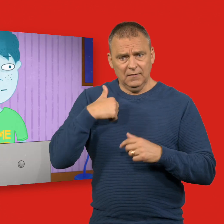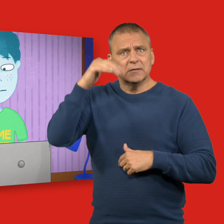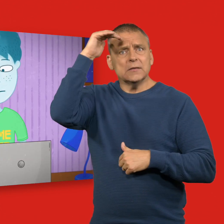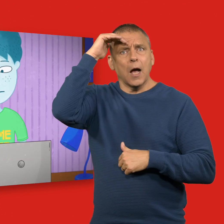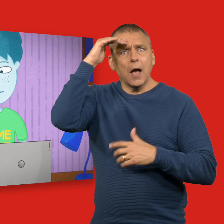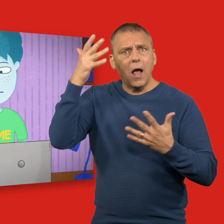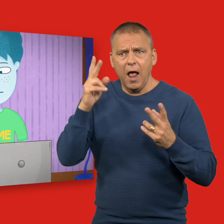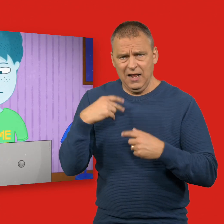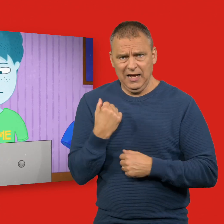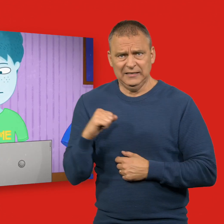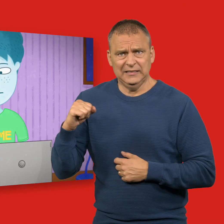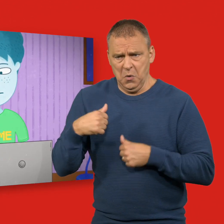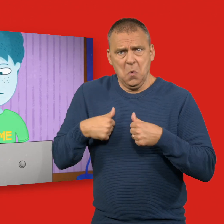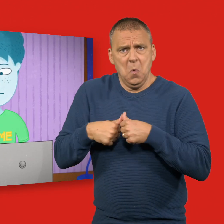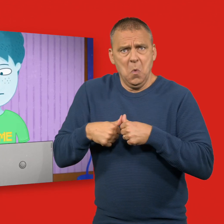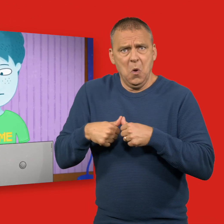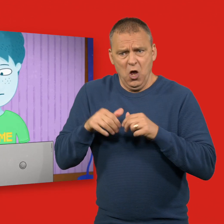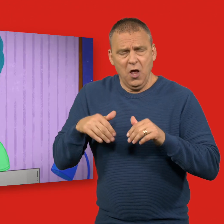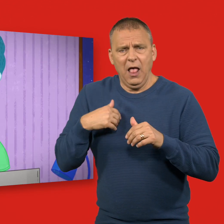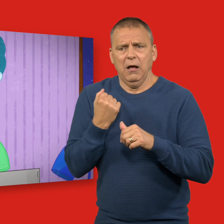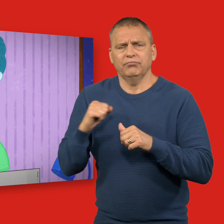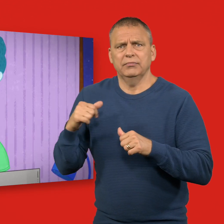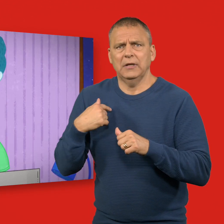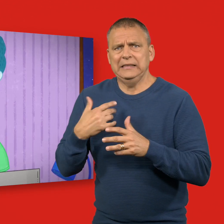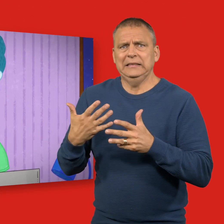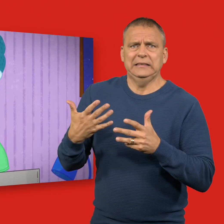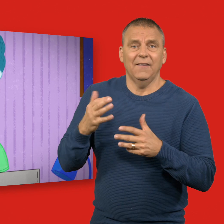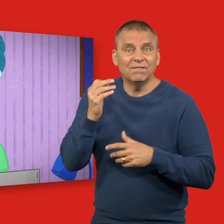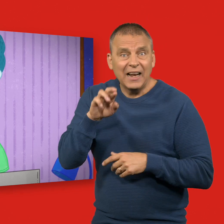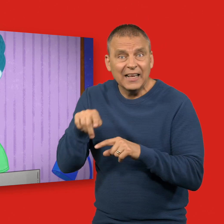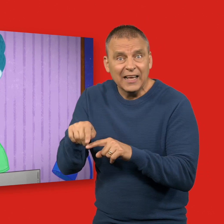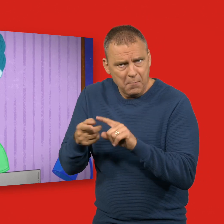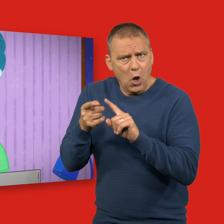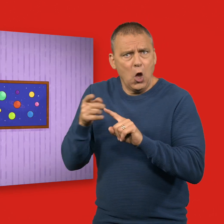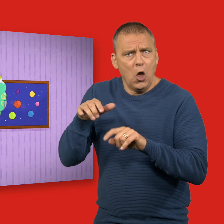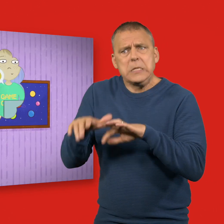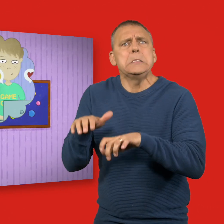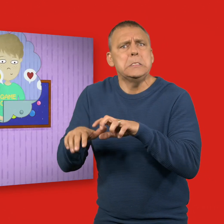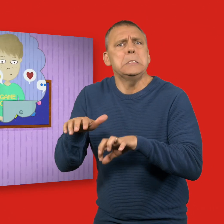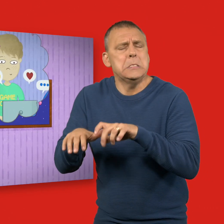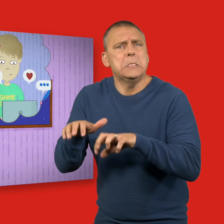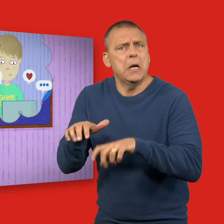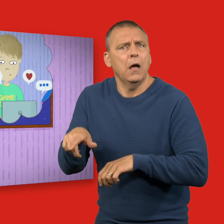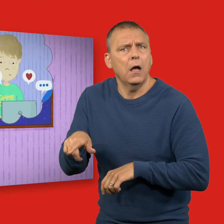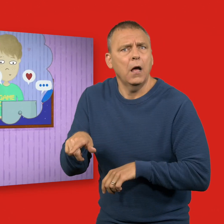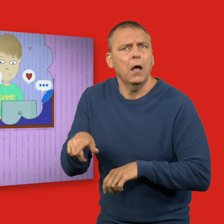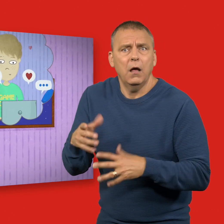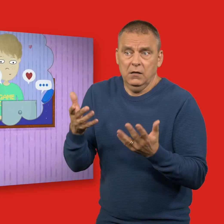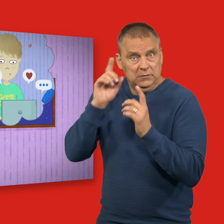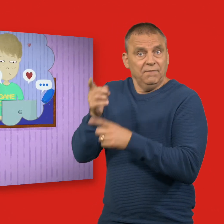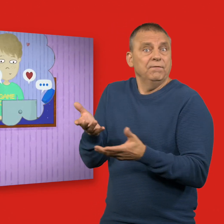Tänk om han skäms. Eller kanske brutits mot något han lovat. Och Felix var ju den som började skriva.